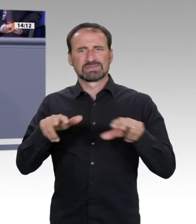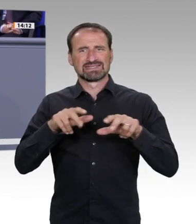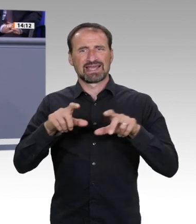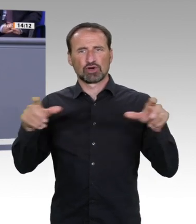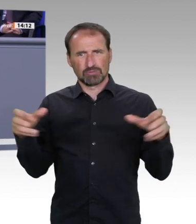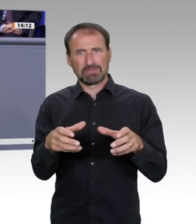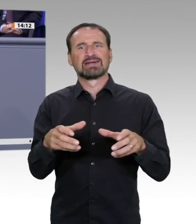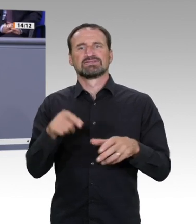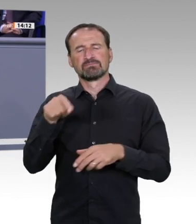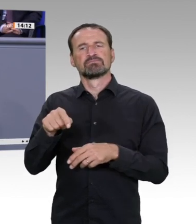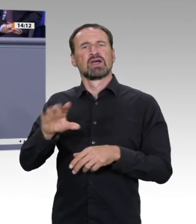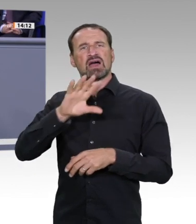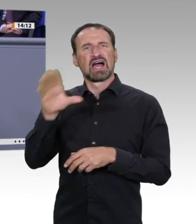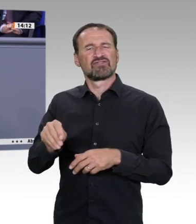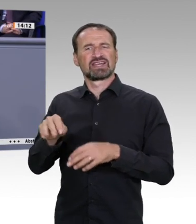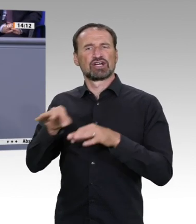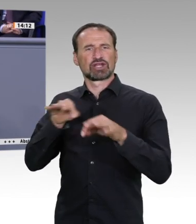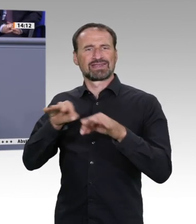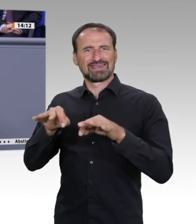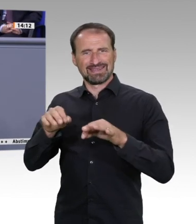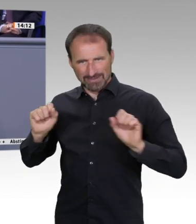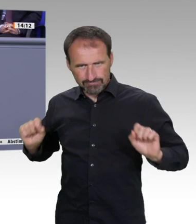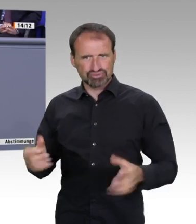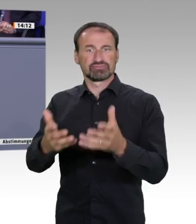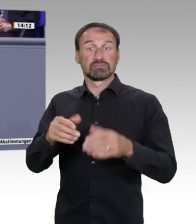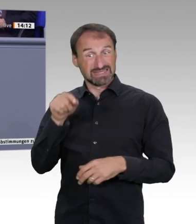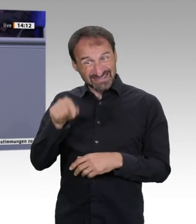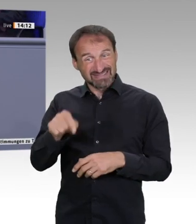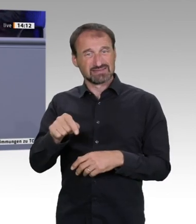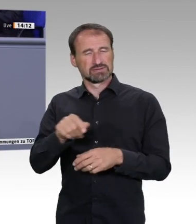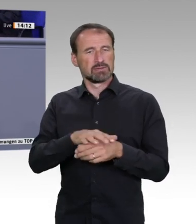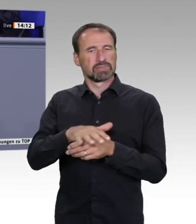diese Forschungsnetzwerke auch mit Entwicklungsländern zurückgreifen können.